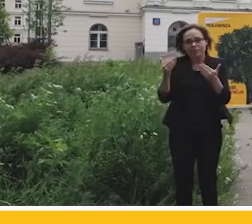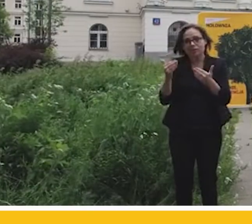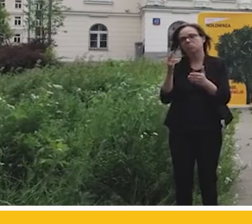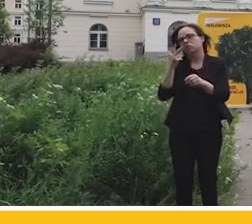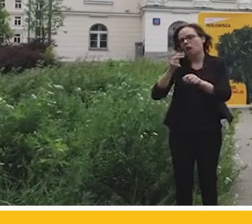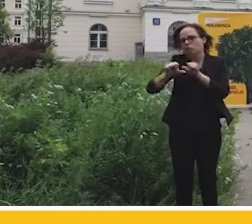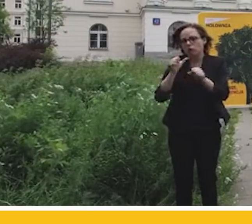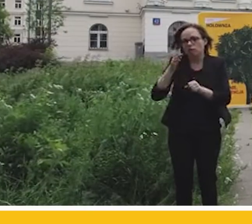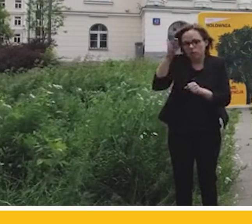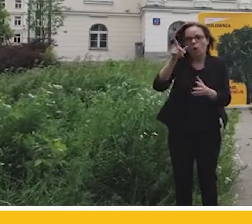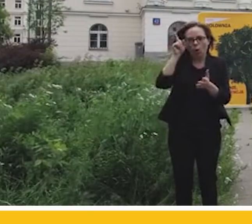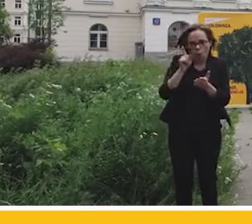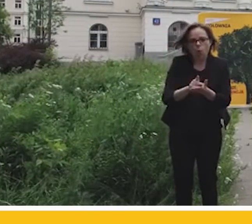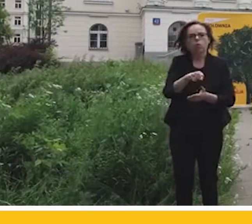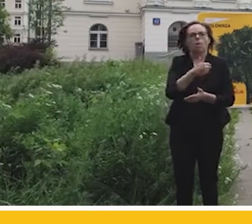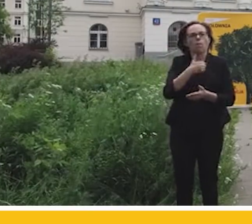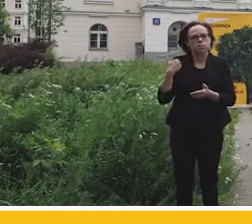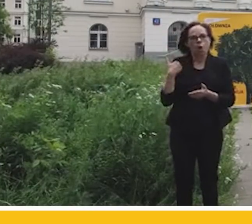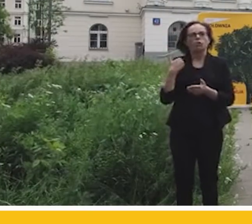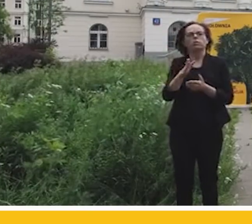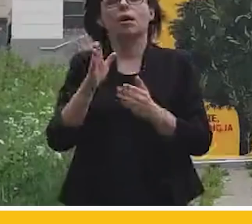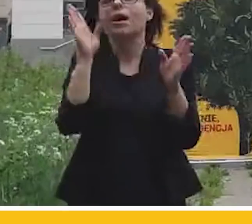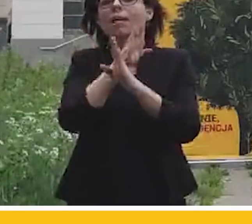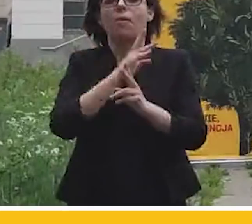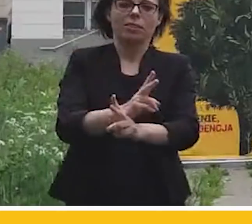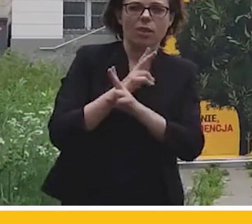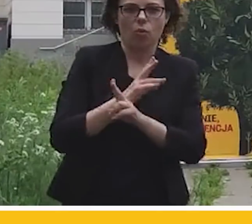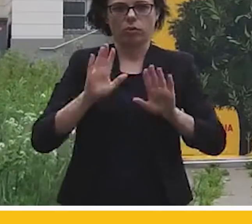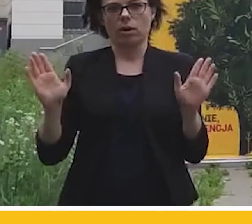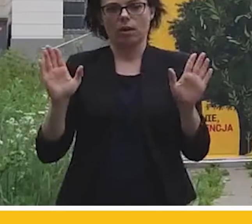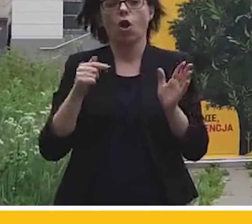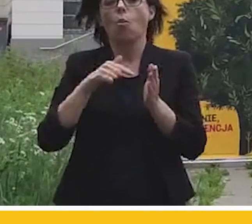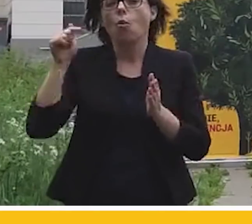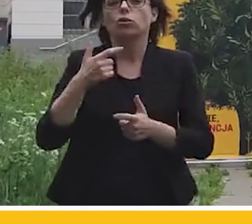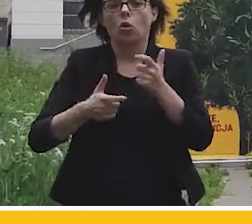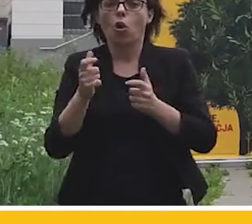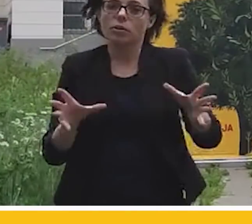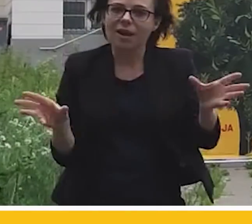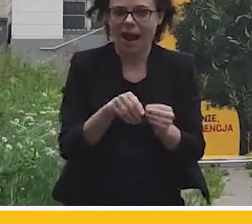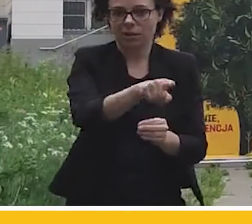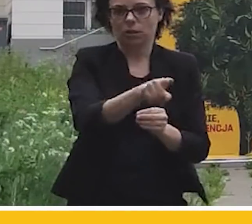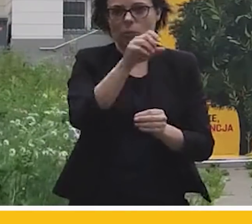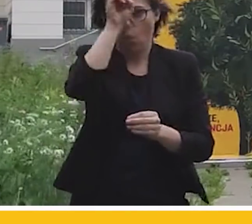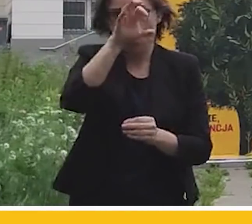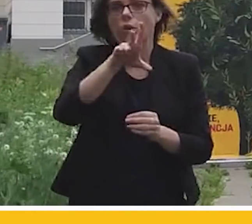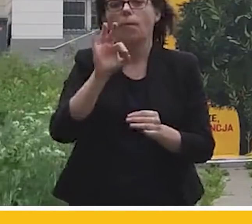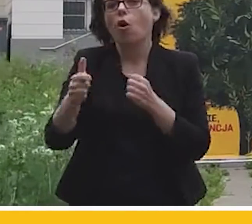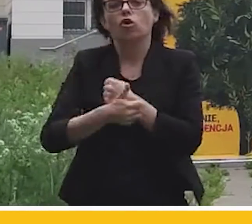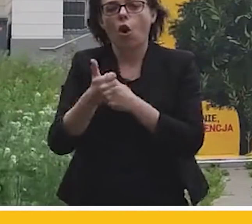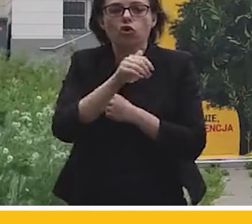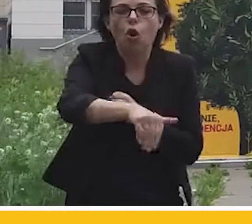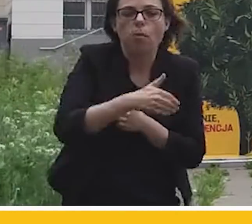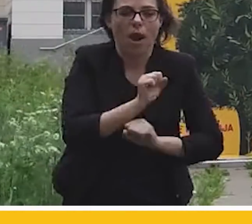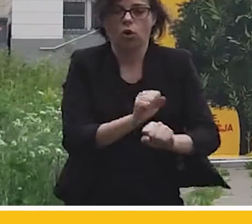klimatyczną Polski i jej dekarbonizację. I musimy to zrobić solidarnie z górnikami, bo my nie mamy chronić kopalni, my mamy